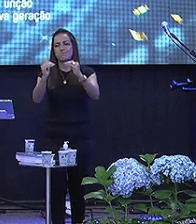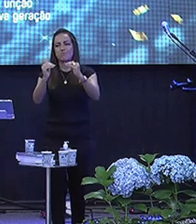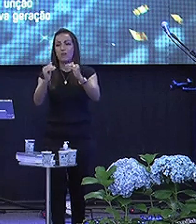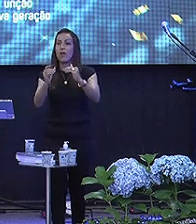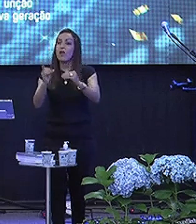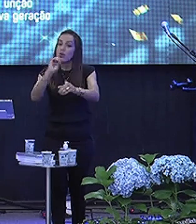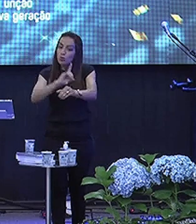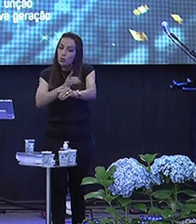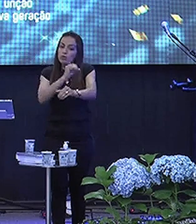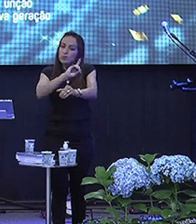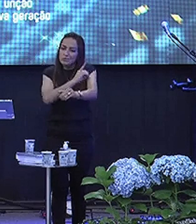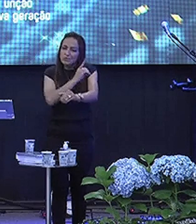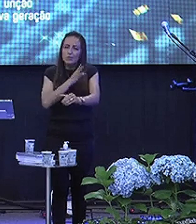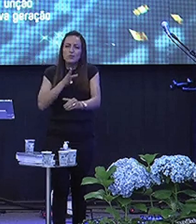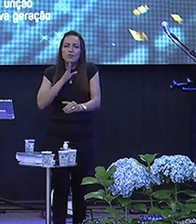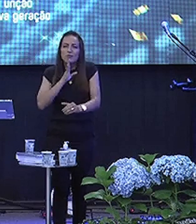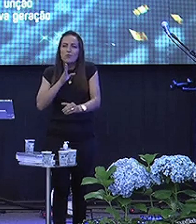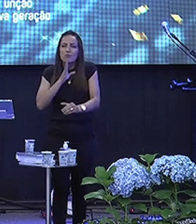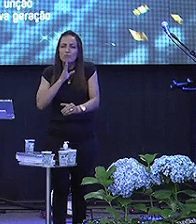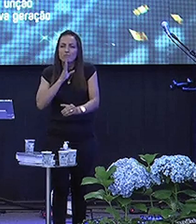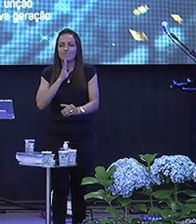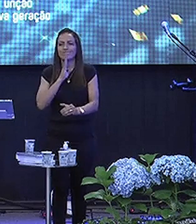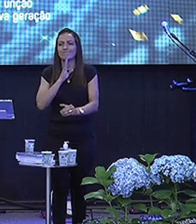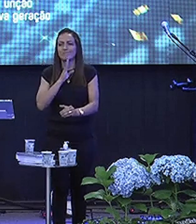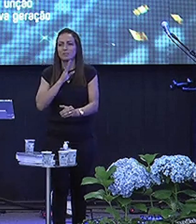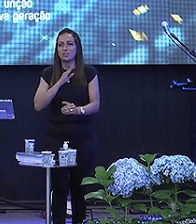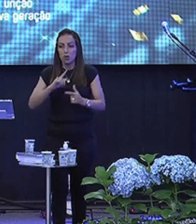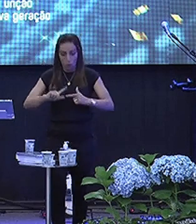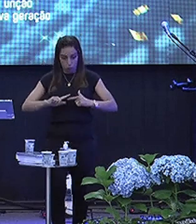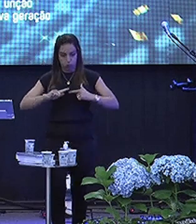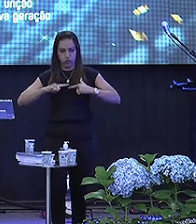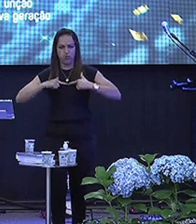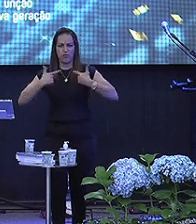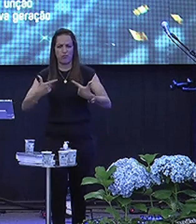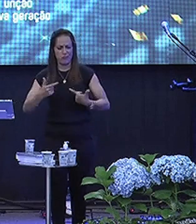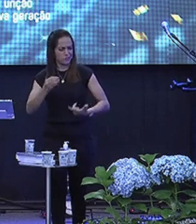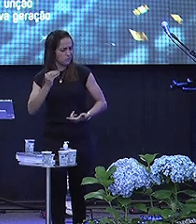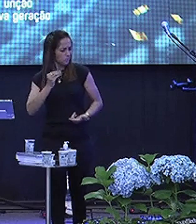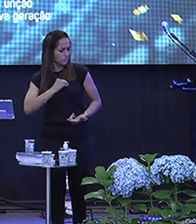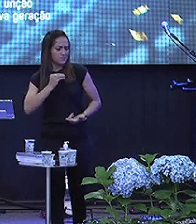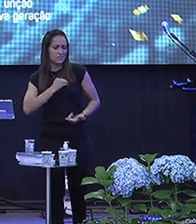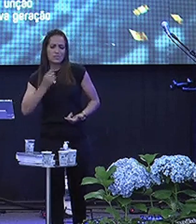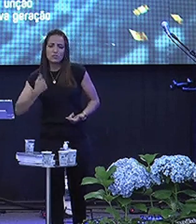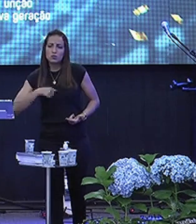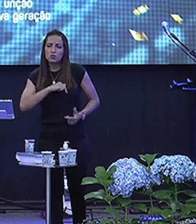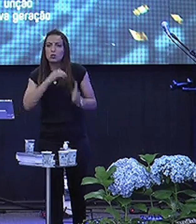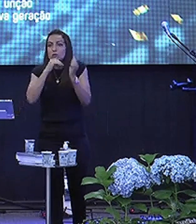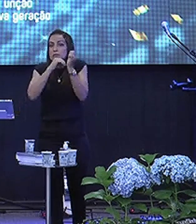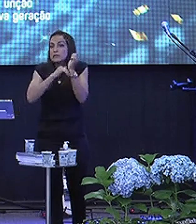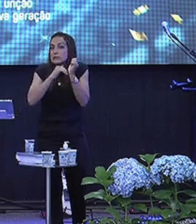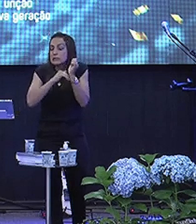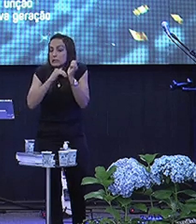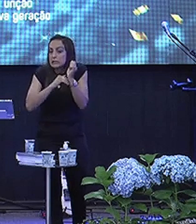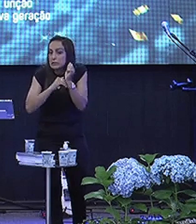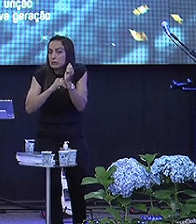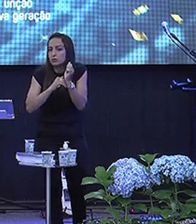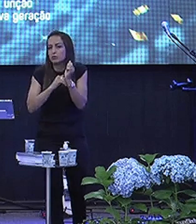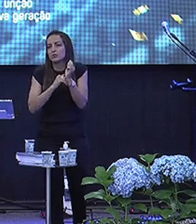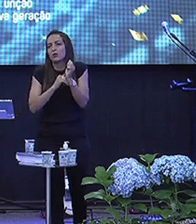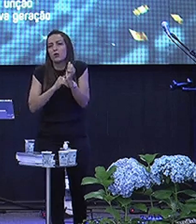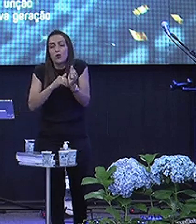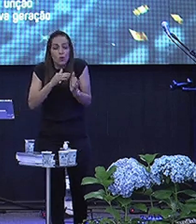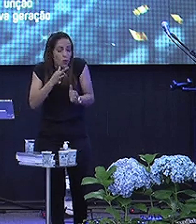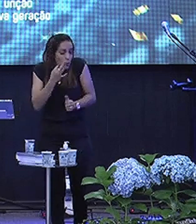deserto Que a gente Se conhece É nos desertos Que a gente Encara Os nossos pecados Os nossos segredos As nossas esquidiscis